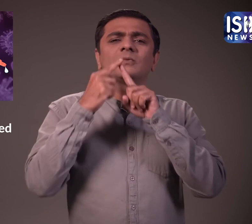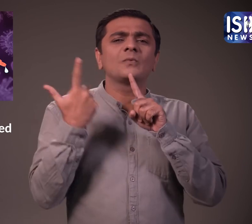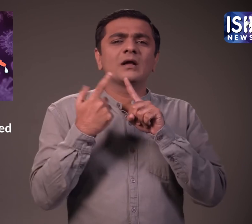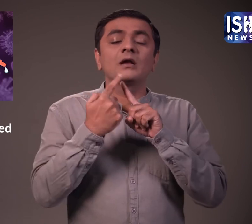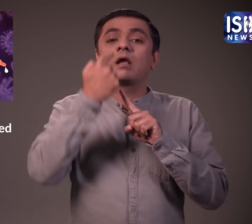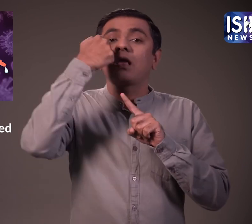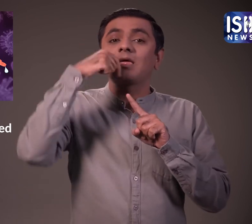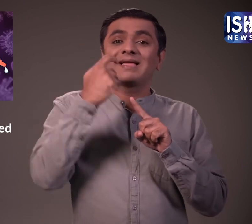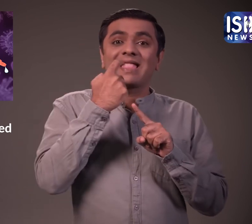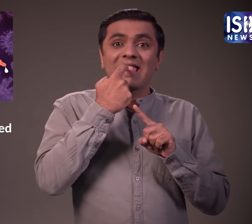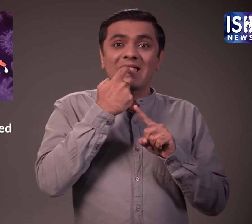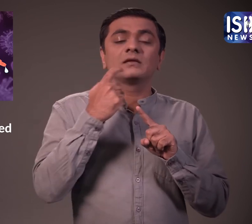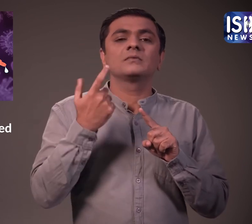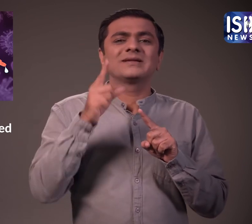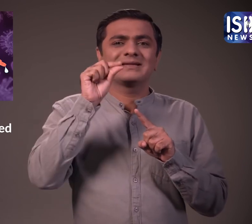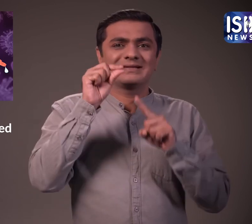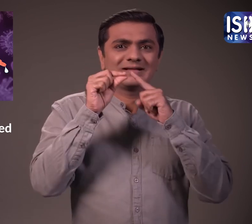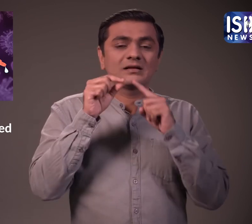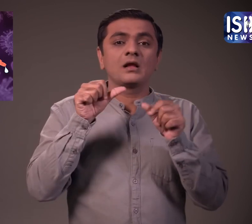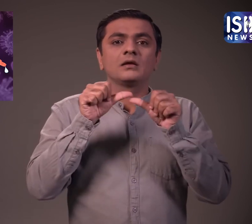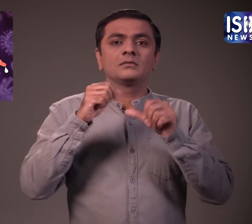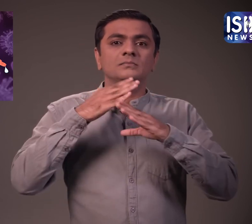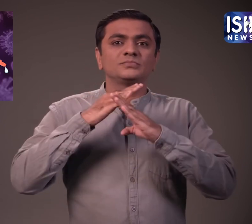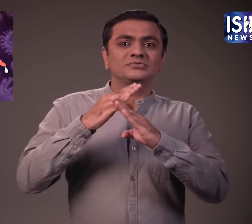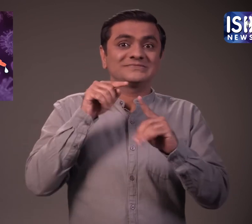इनकोवैक में लार में काफी अंटीबोडी स्थर दिखाया